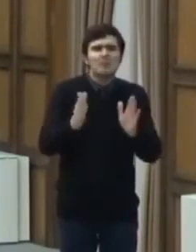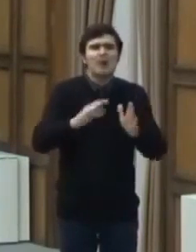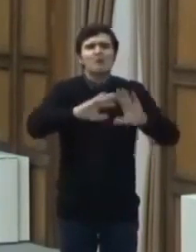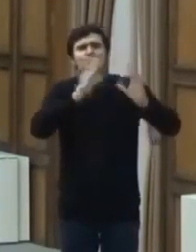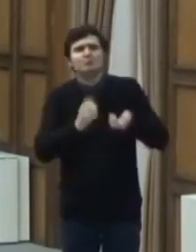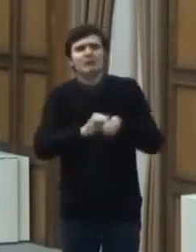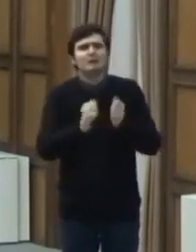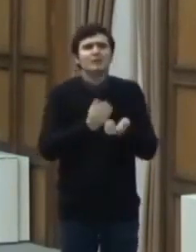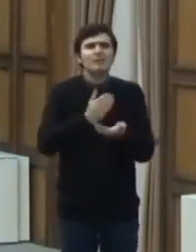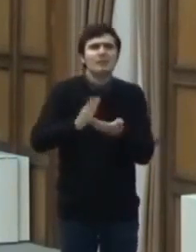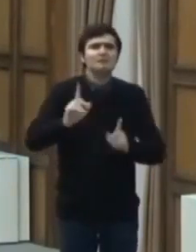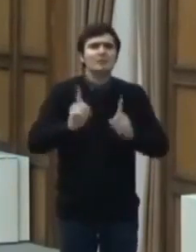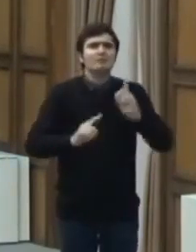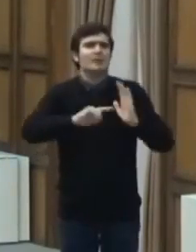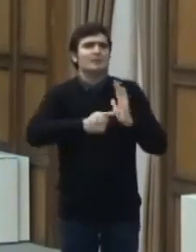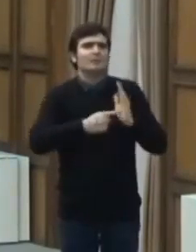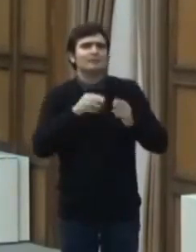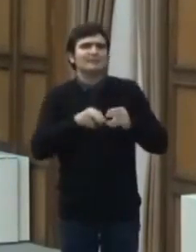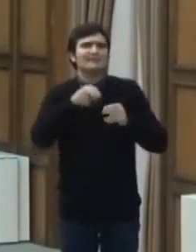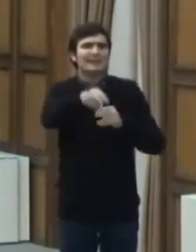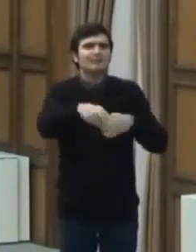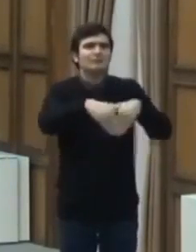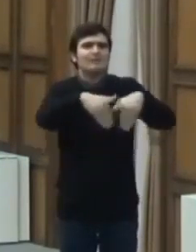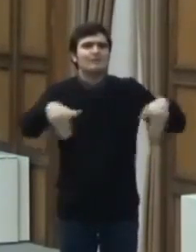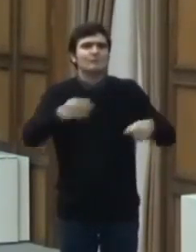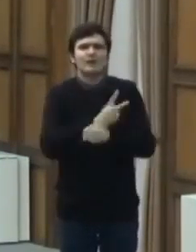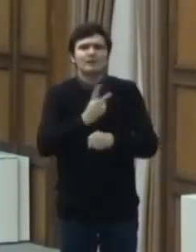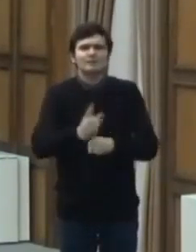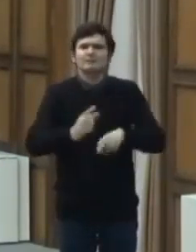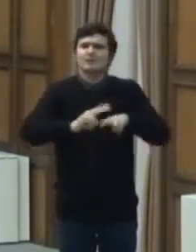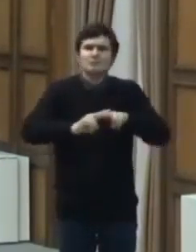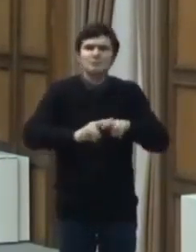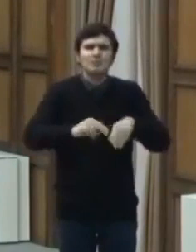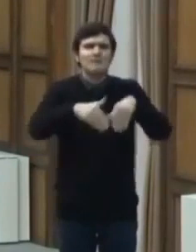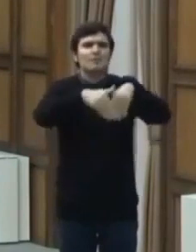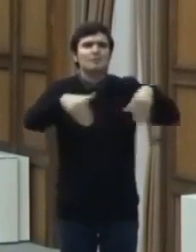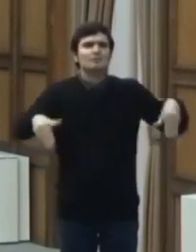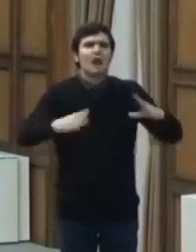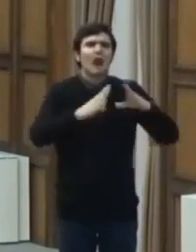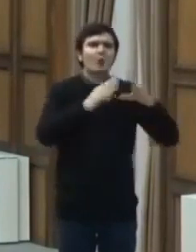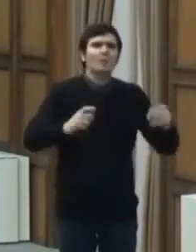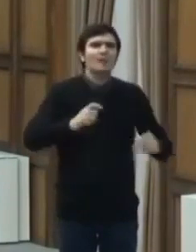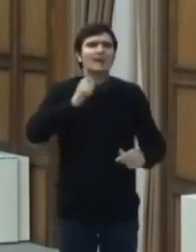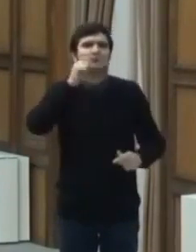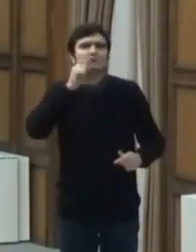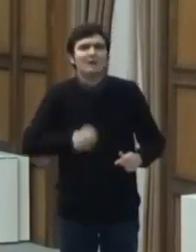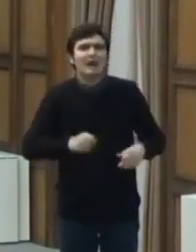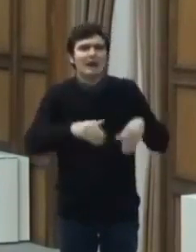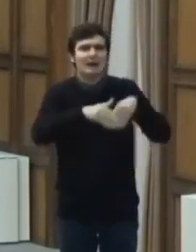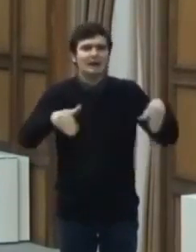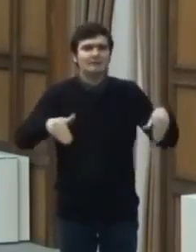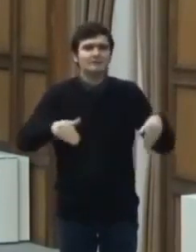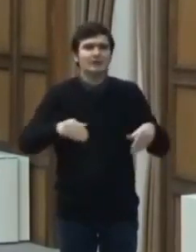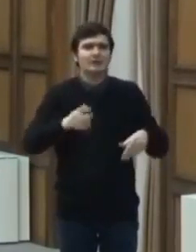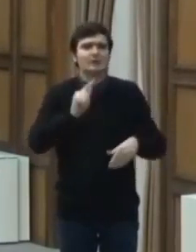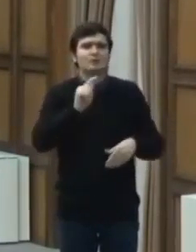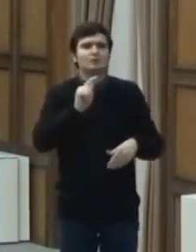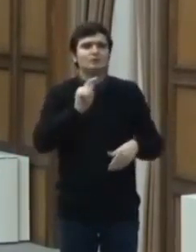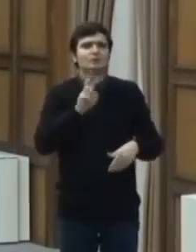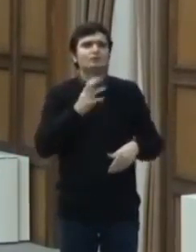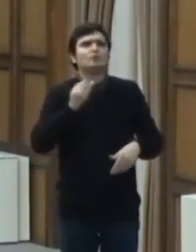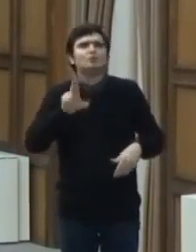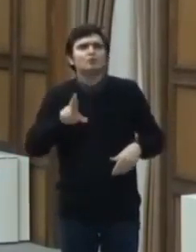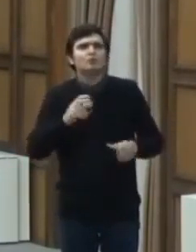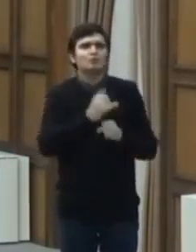puncte de trecere a frontierei de stat. Astfel, la frontiera română-ungara, turnu, județul